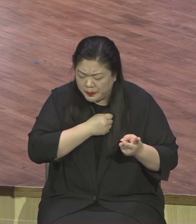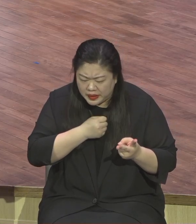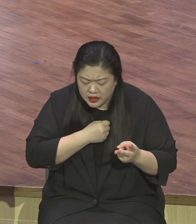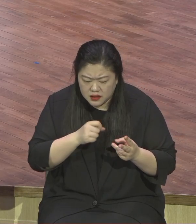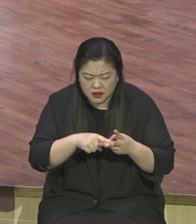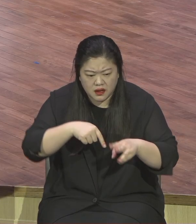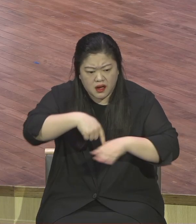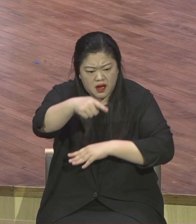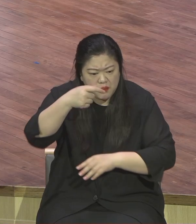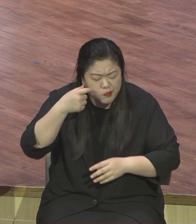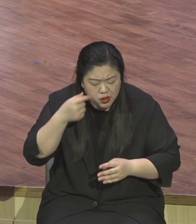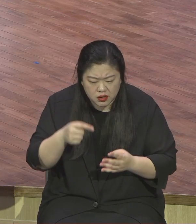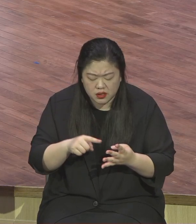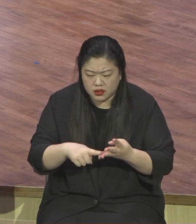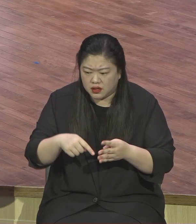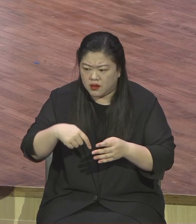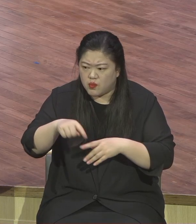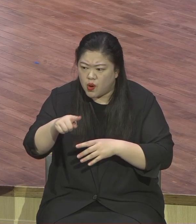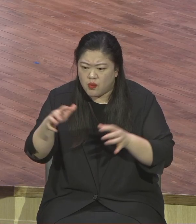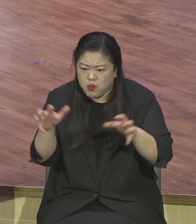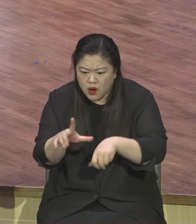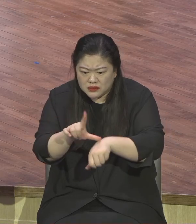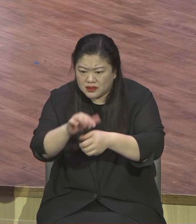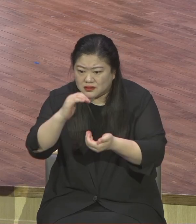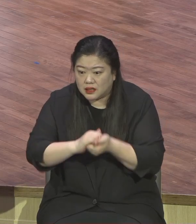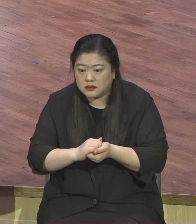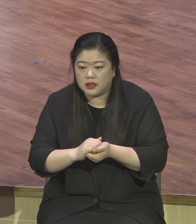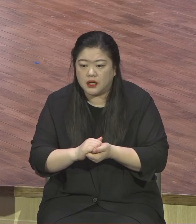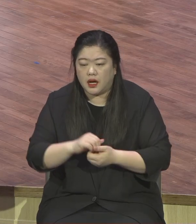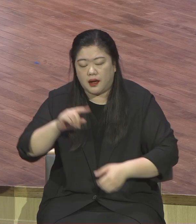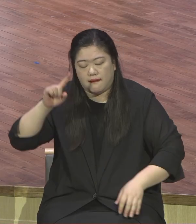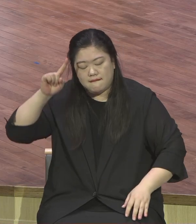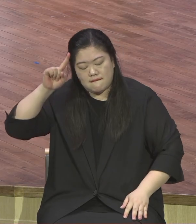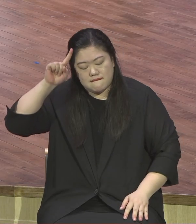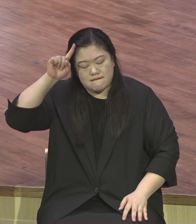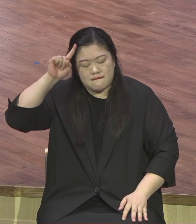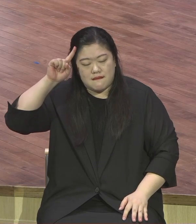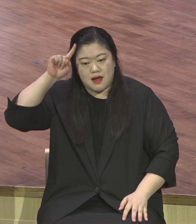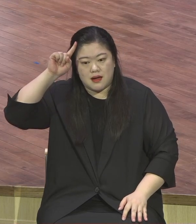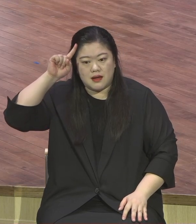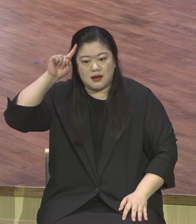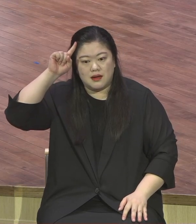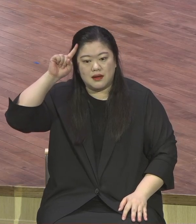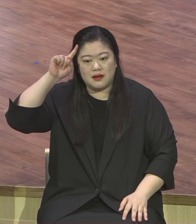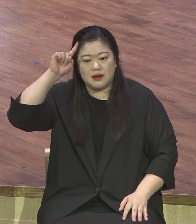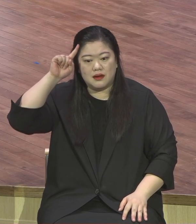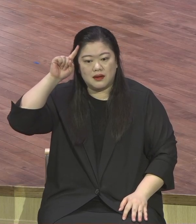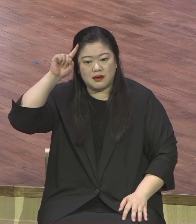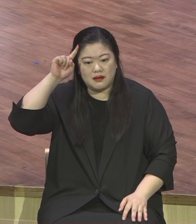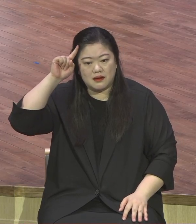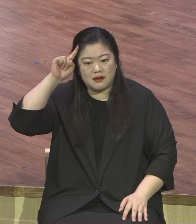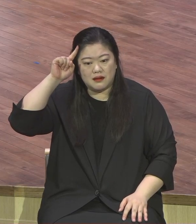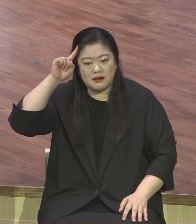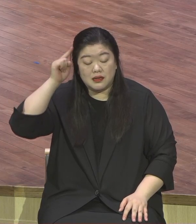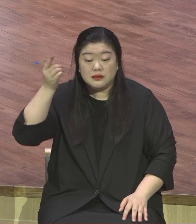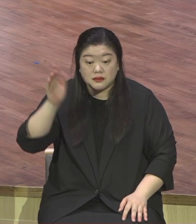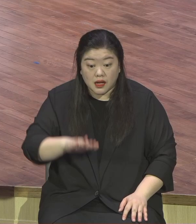그런데 이렇게 스트레스가 가득한 이 세상 삶과 전혀 다른